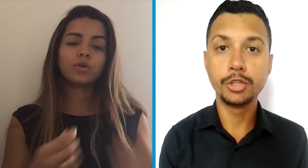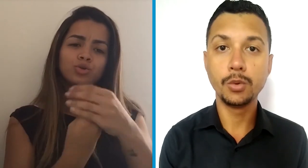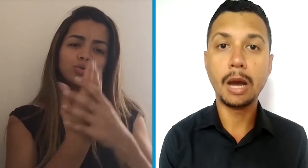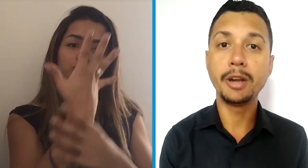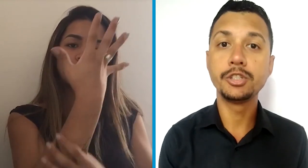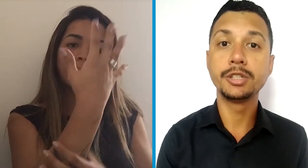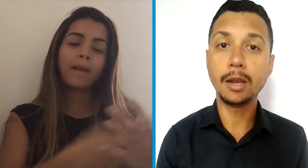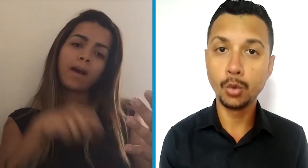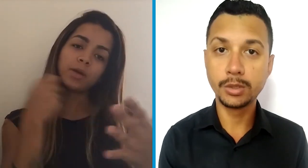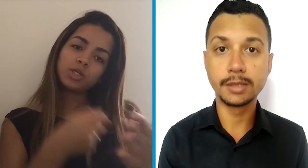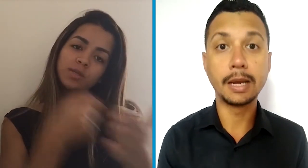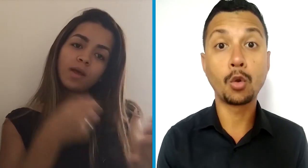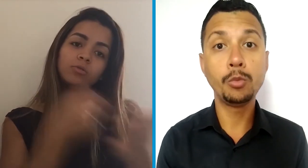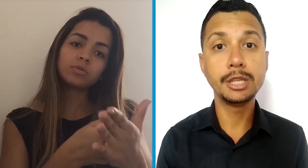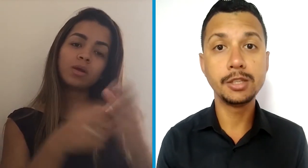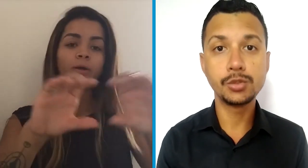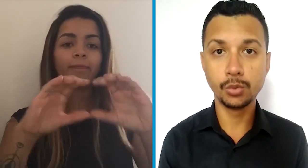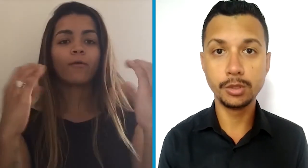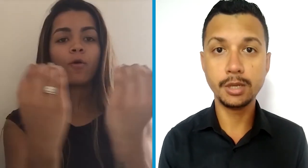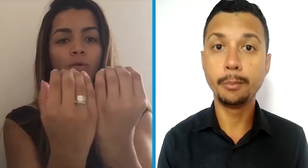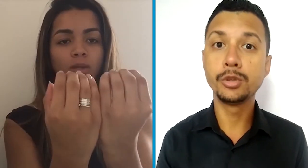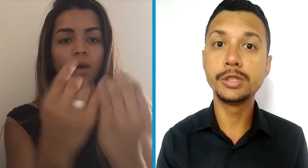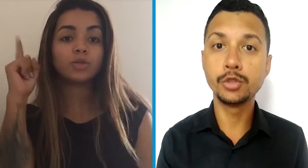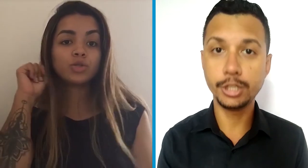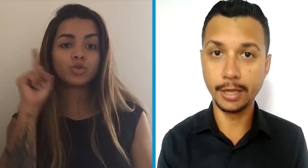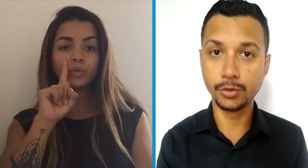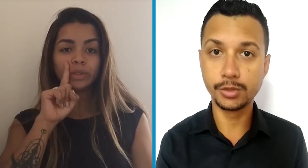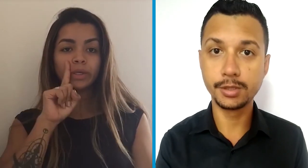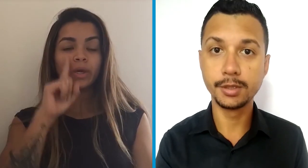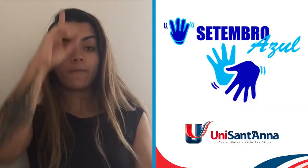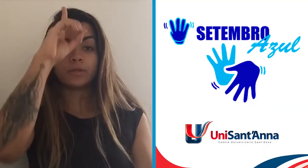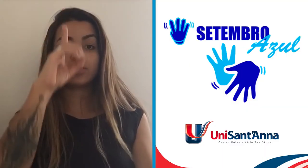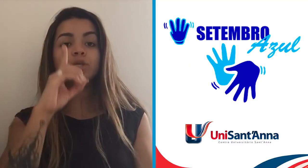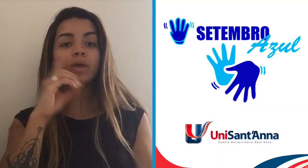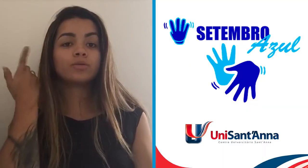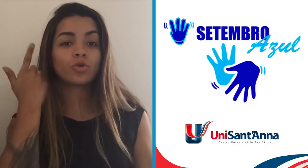surgiu a partir da luta da comunidade surda por seus direitos.